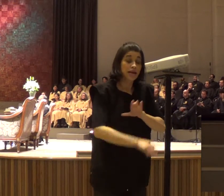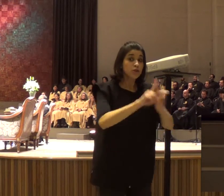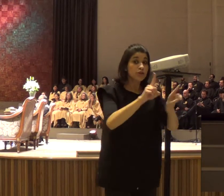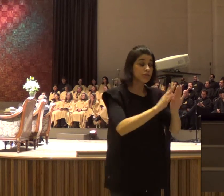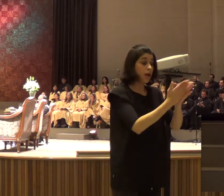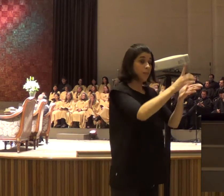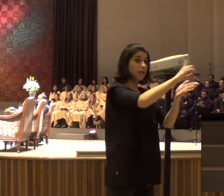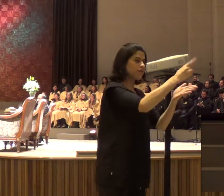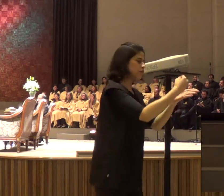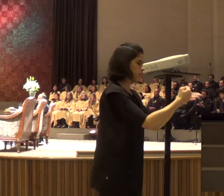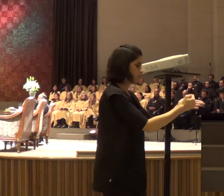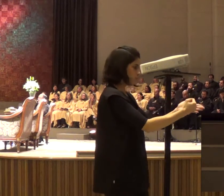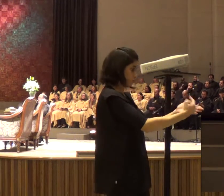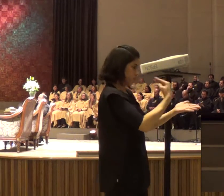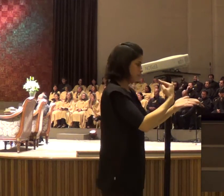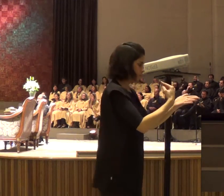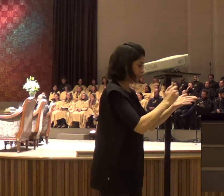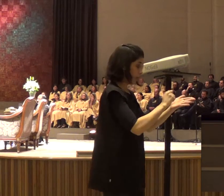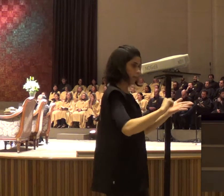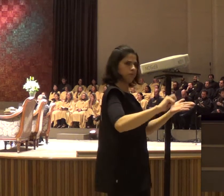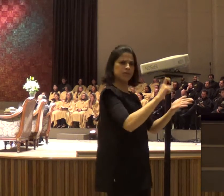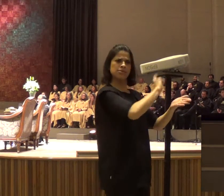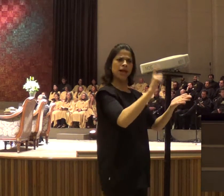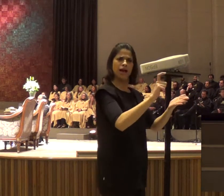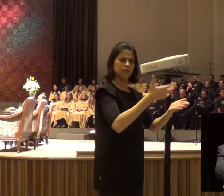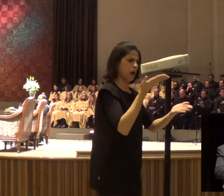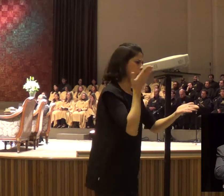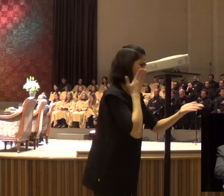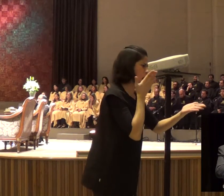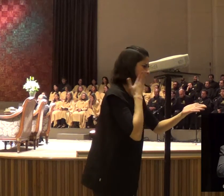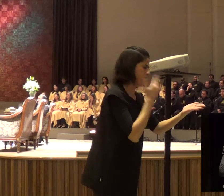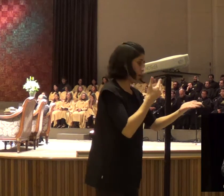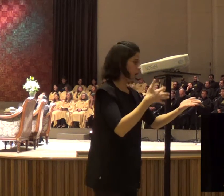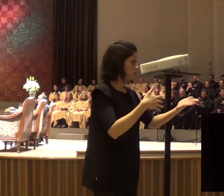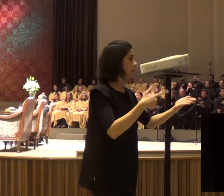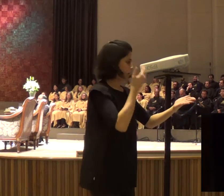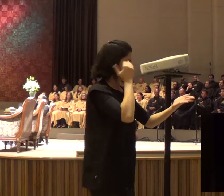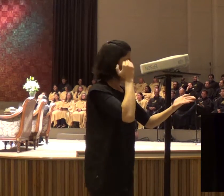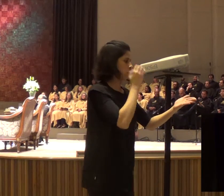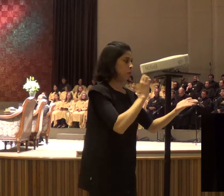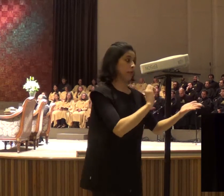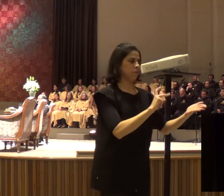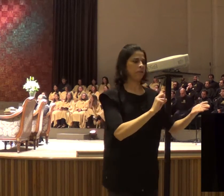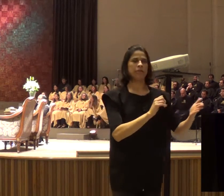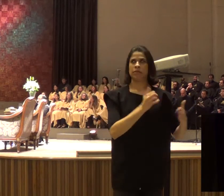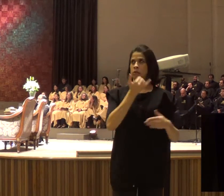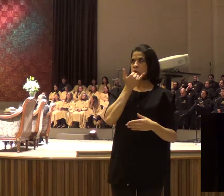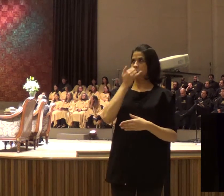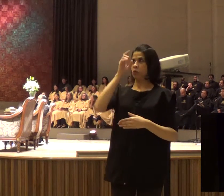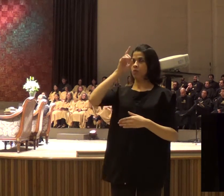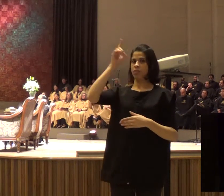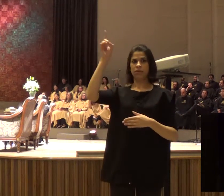ler, está escrito assim, o Senhor, está falando conosco, terceira maneira, como o Senhor, fala conosco,